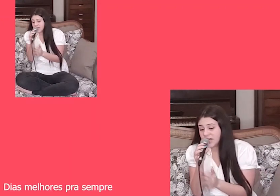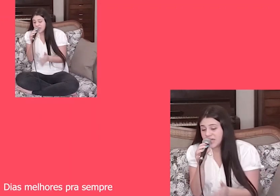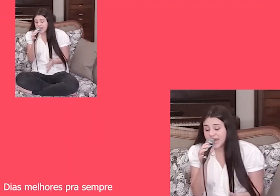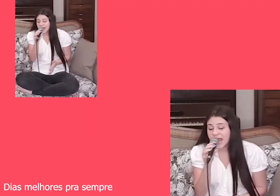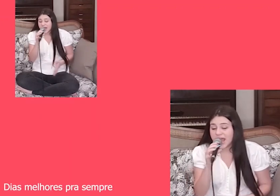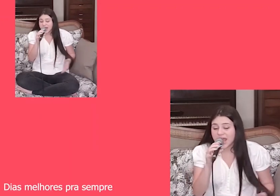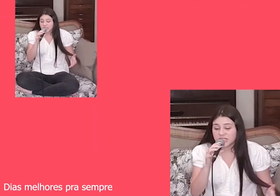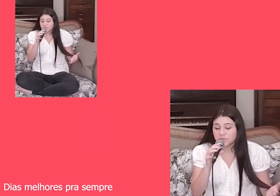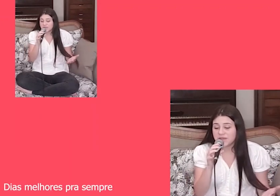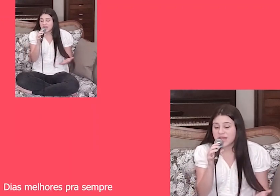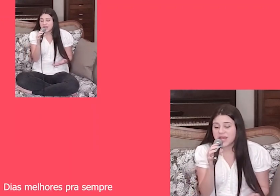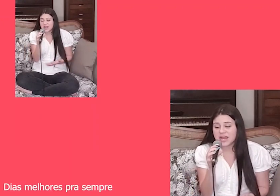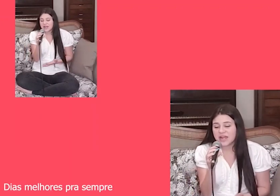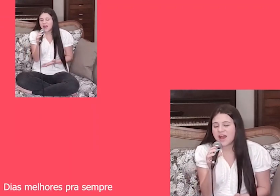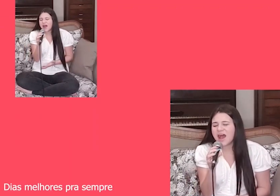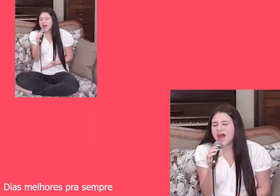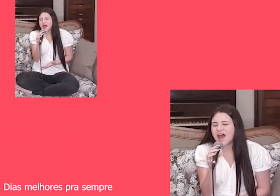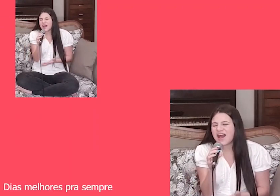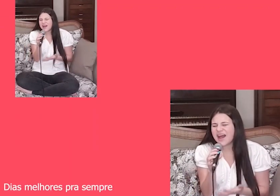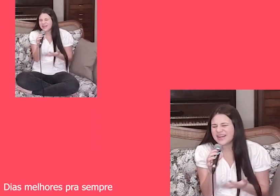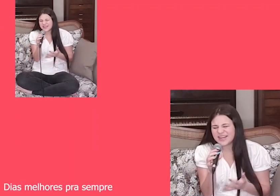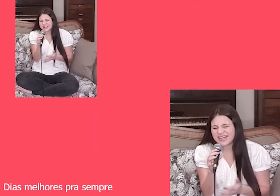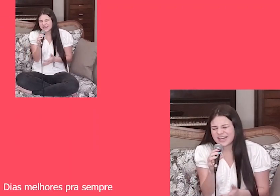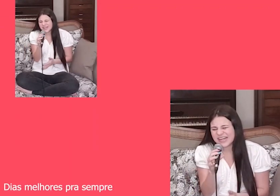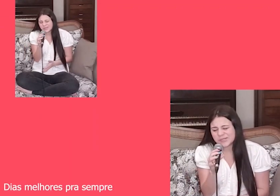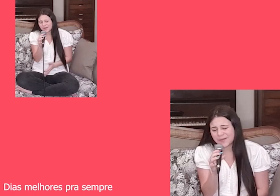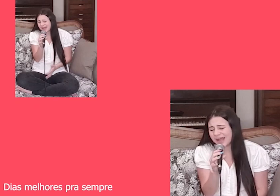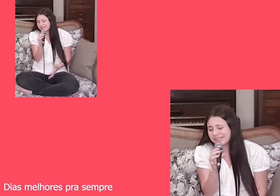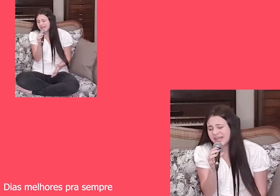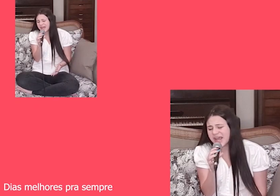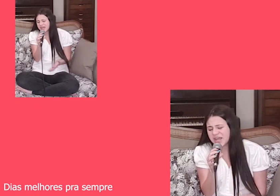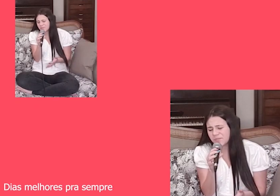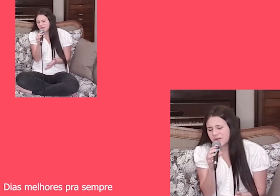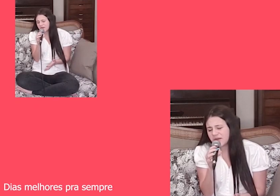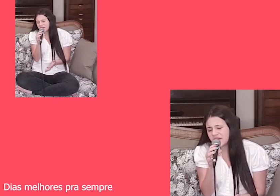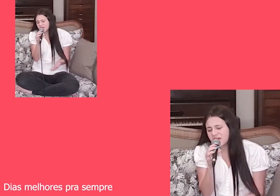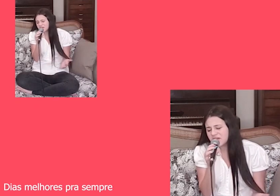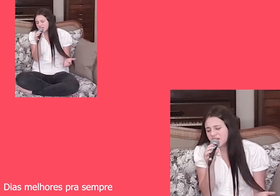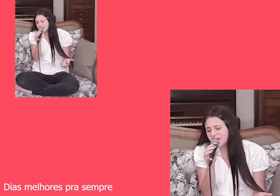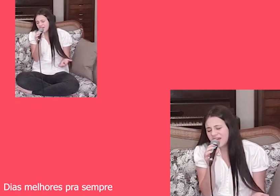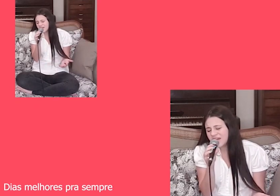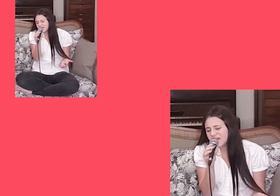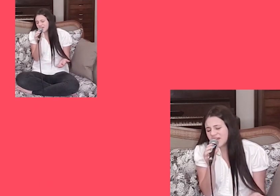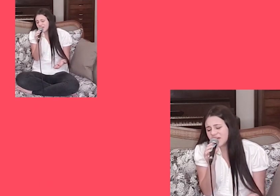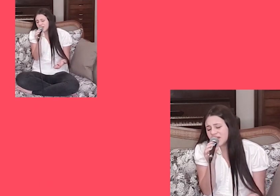Dias melhores para sempre